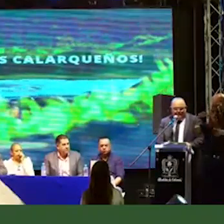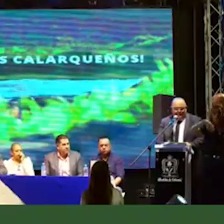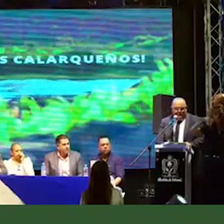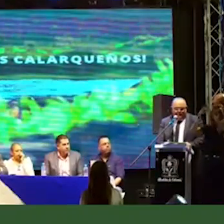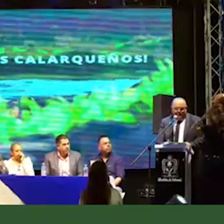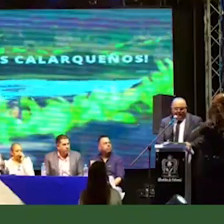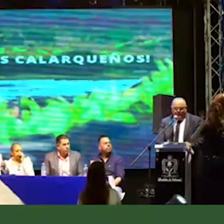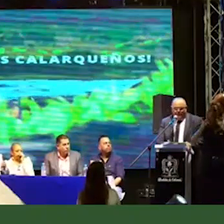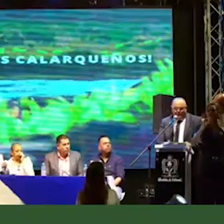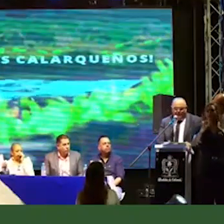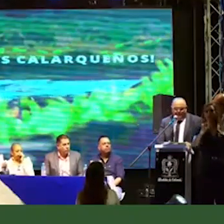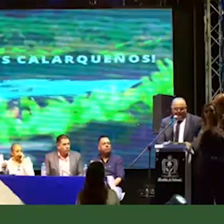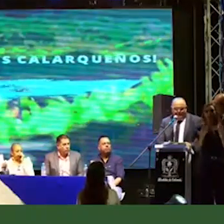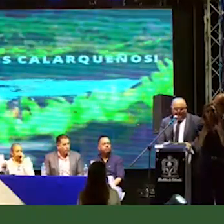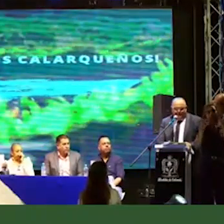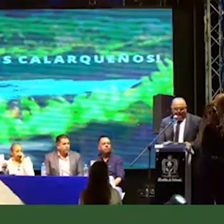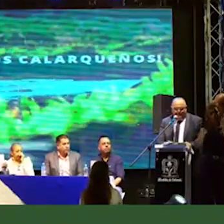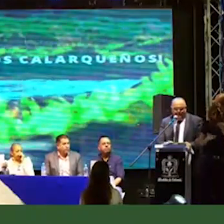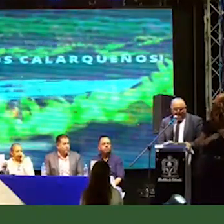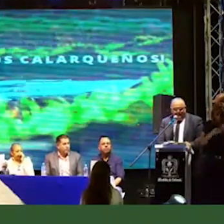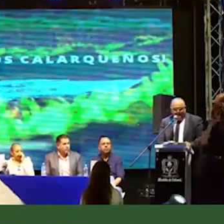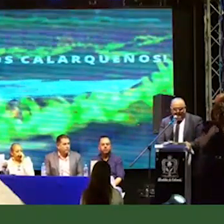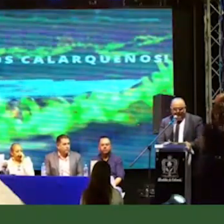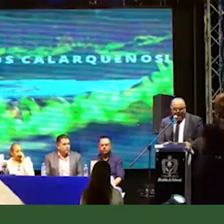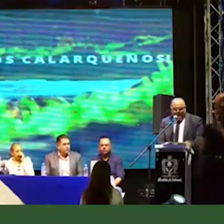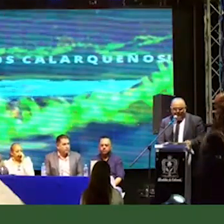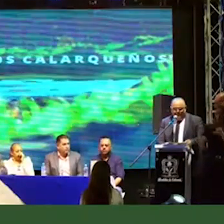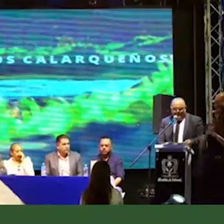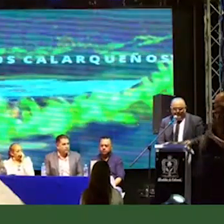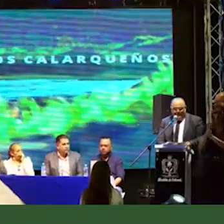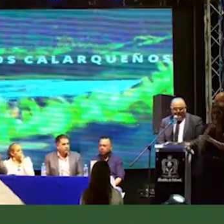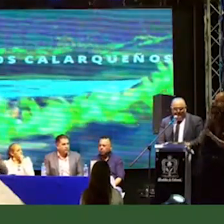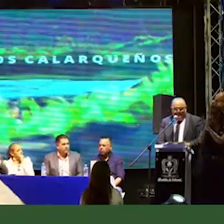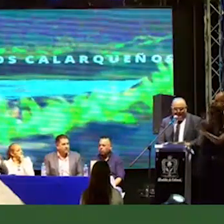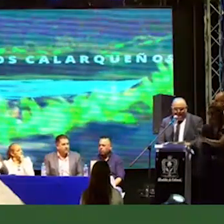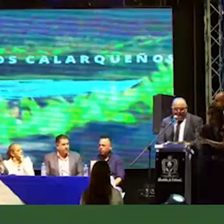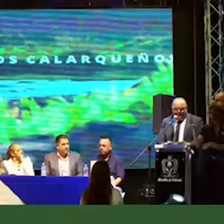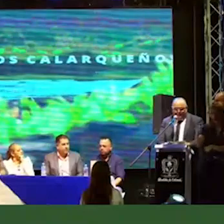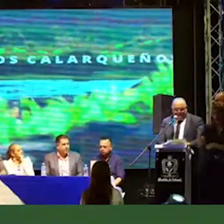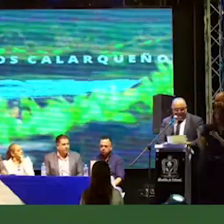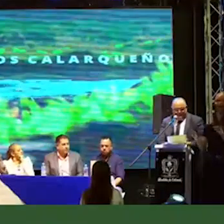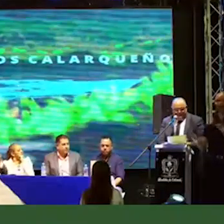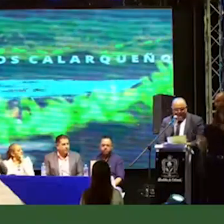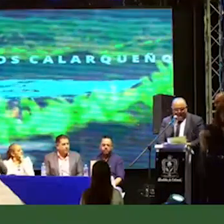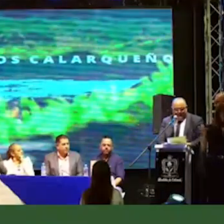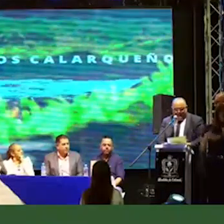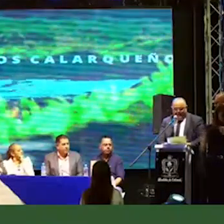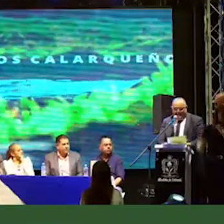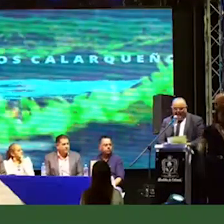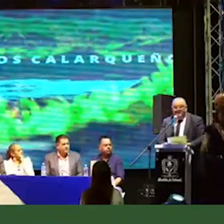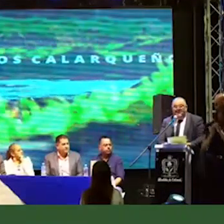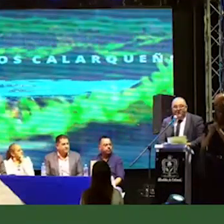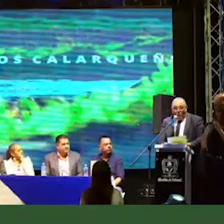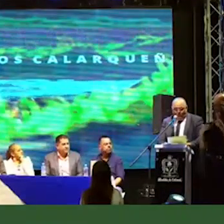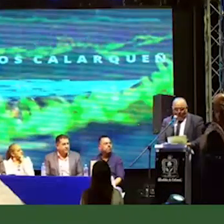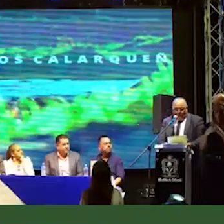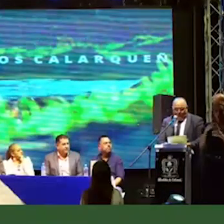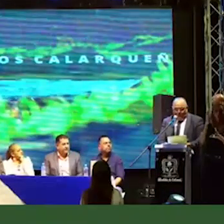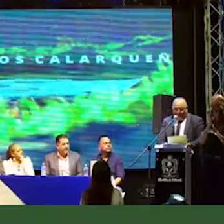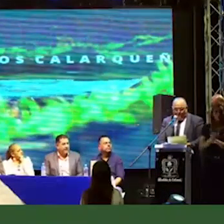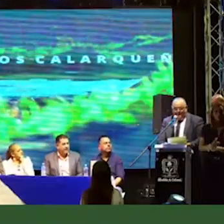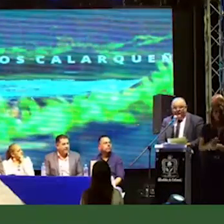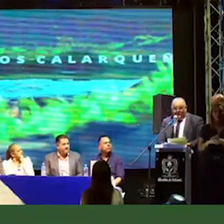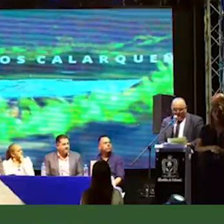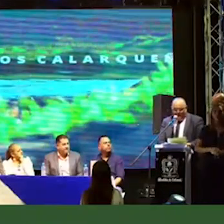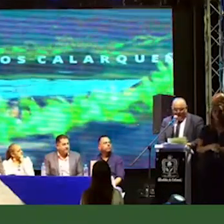continuar sin dar un gran reconocimiento a mi equipo de trabajo. Sin ellos no hubiéramos llegado hasta donde estamos. A partir del mes de julio